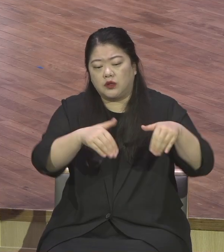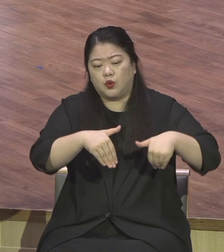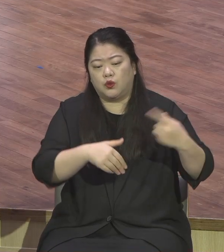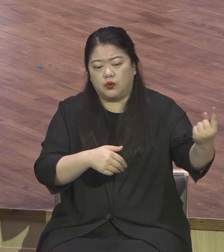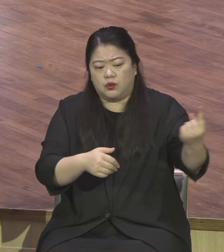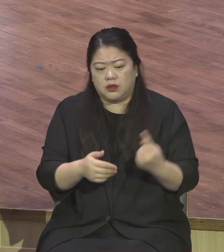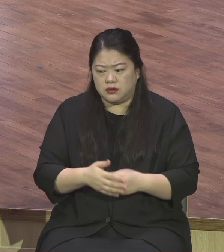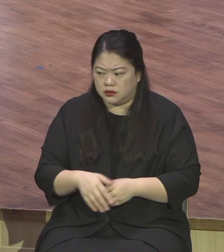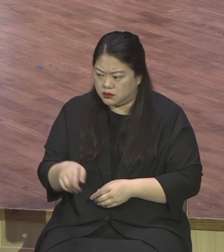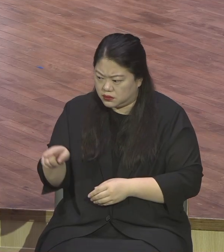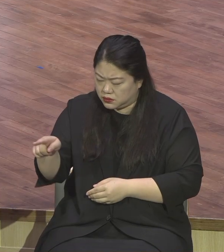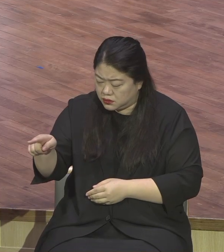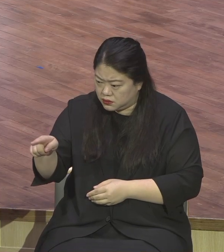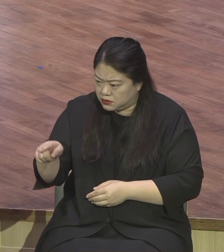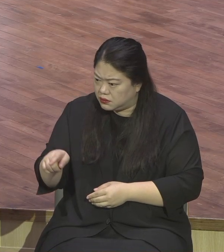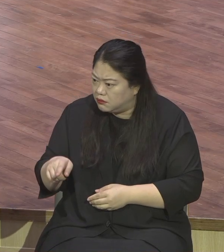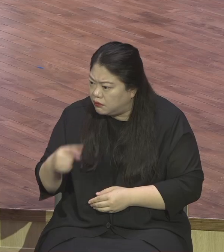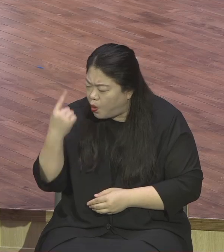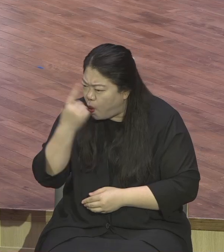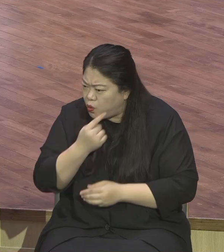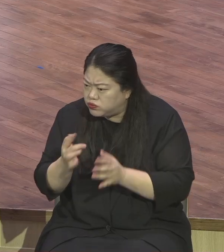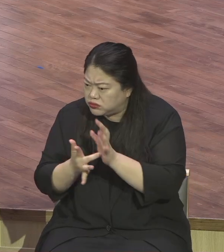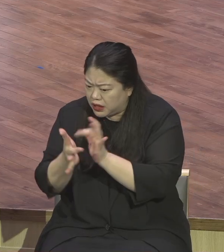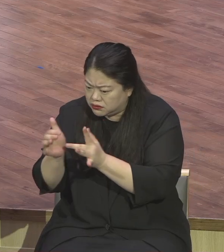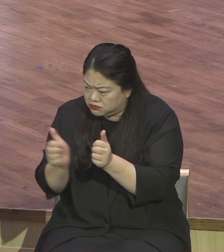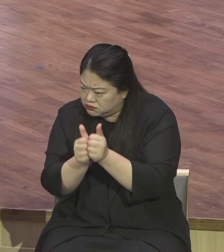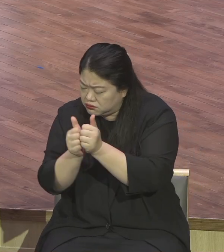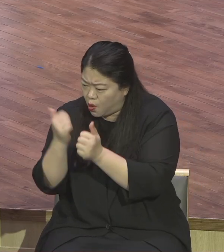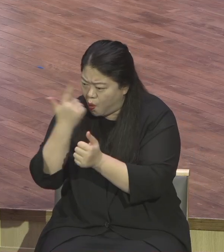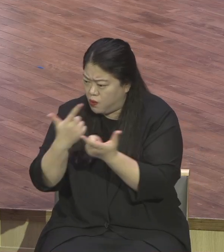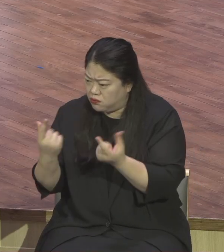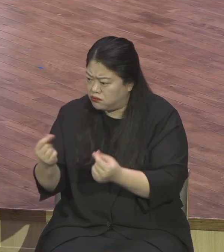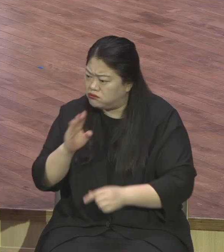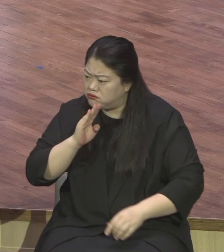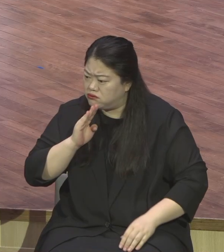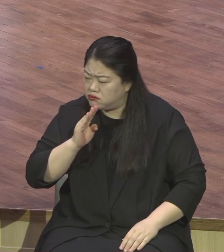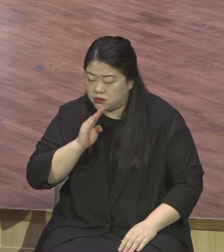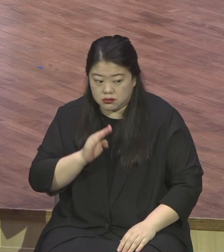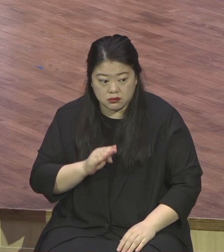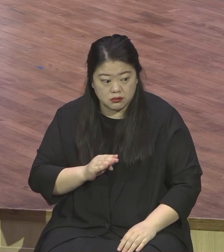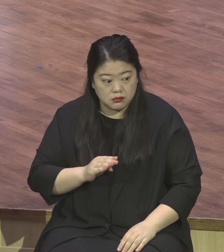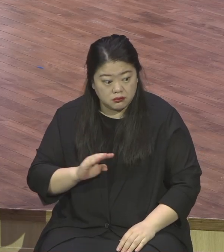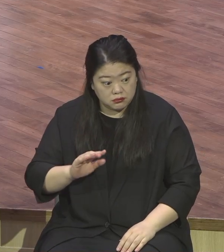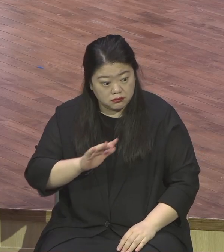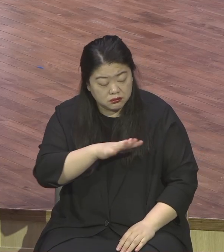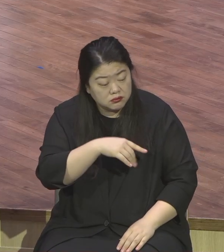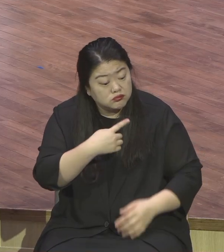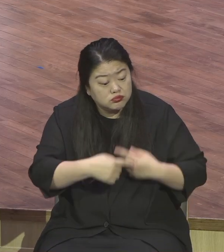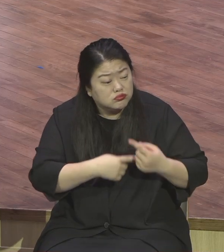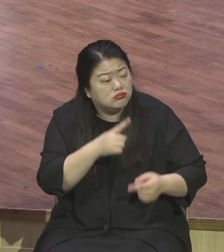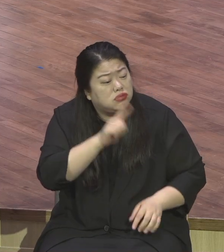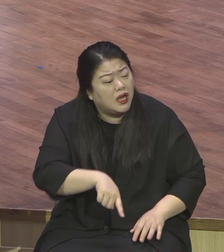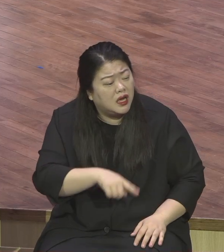함께 있어도 하거늘 베드로가 모든 사람 앞에서 부인하여 이르되 나는 너가 무슨 말 하는지 알지